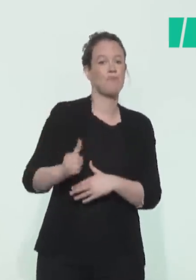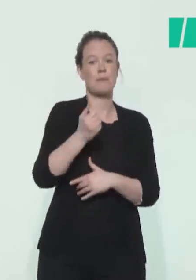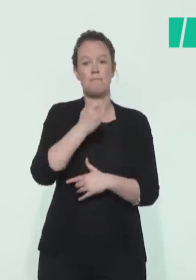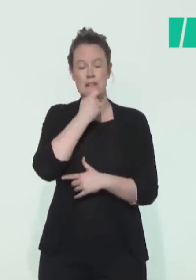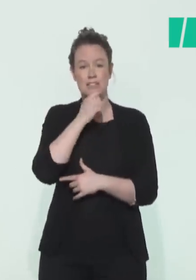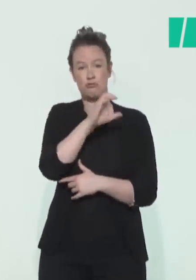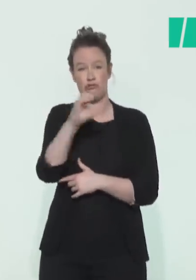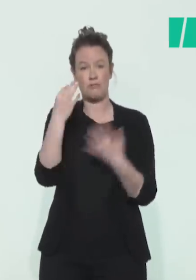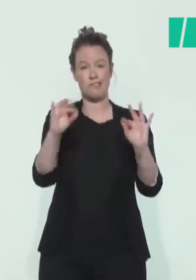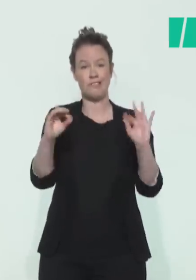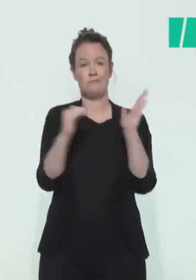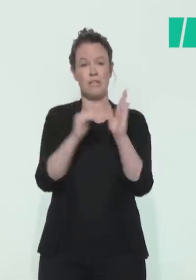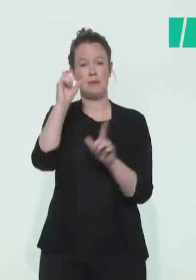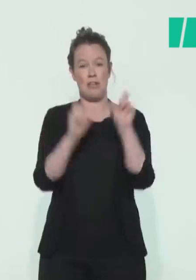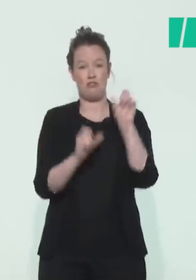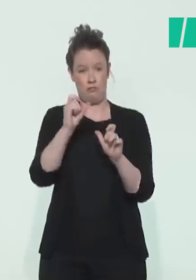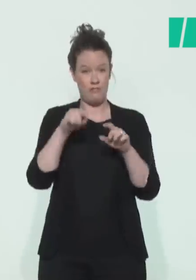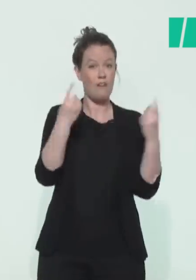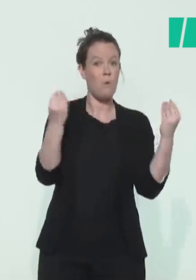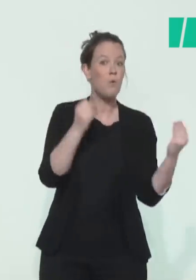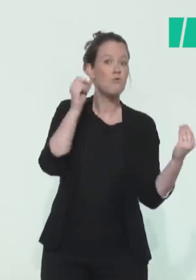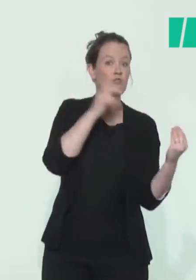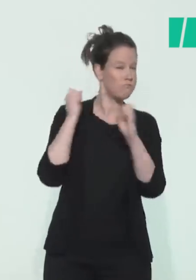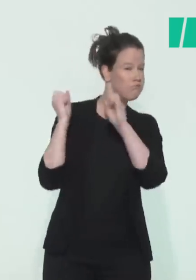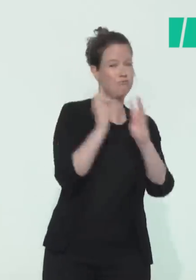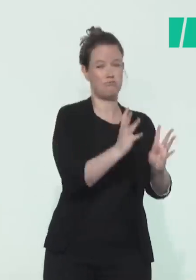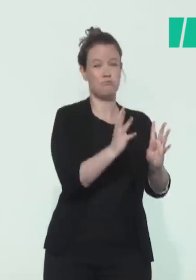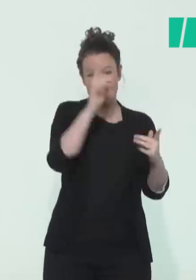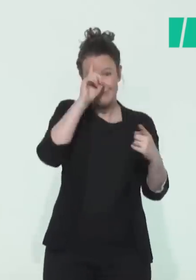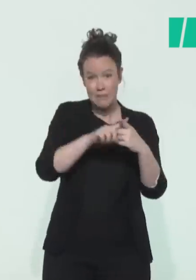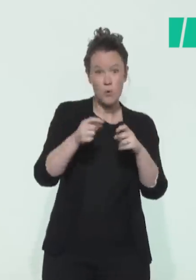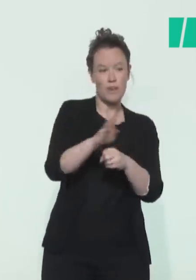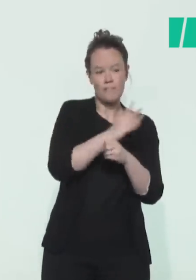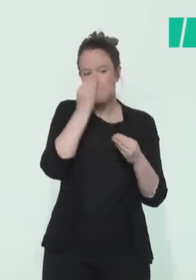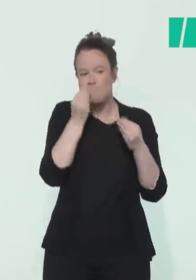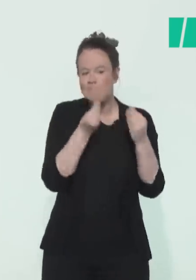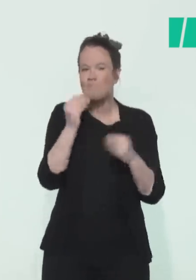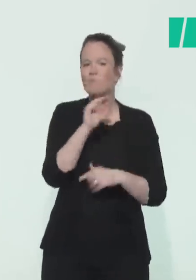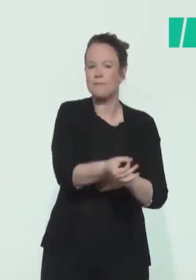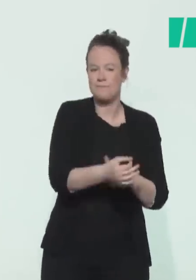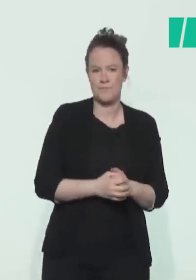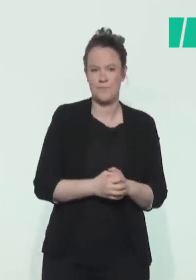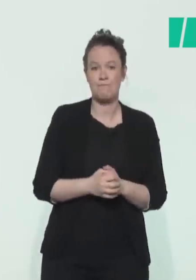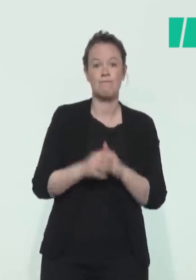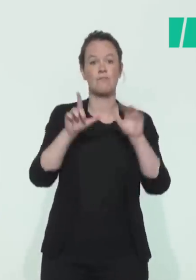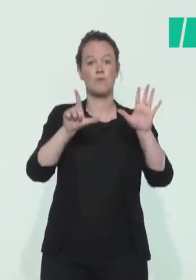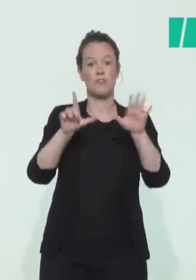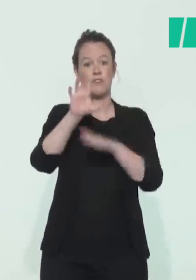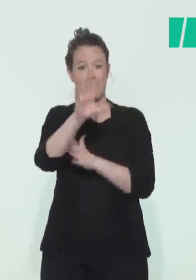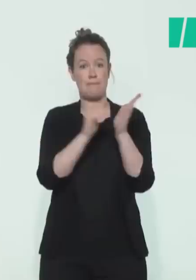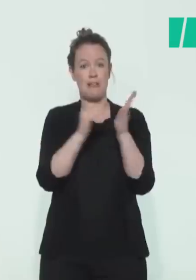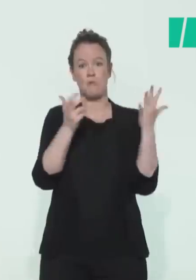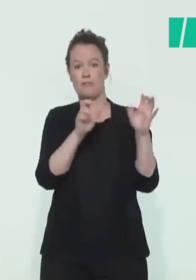passages aux urgences pour suspicion de Covid-19 qui ont été enregistrés et plus de 75 850